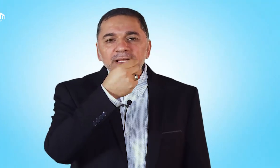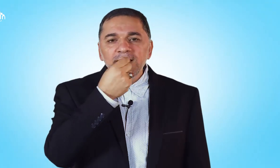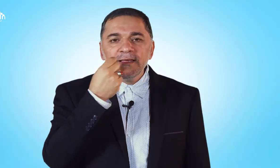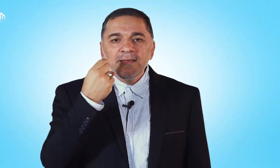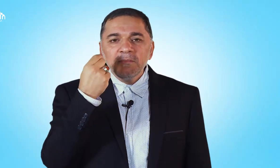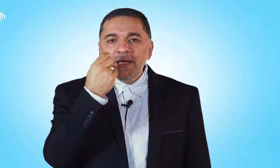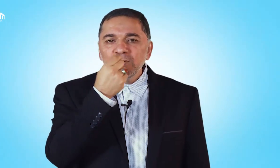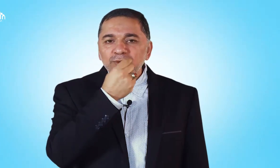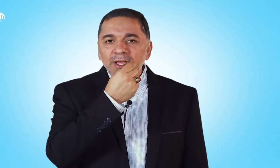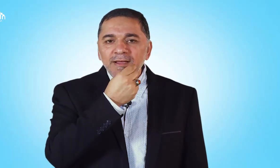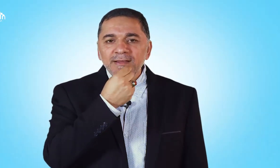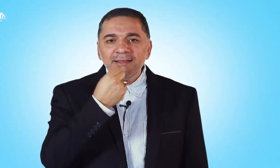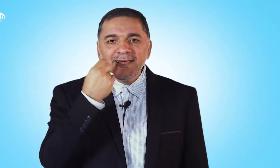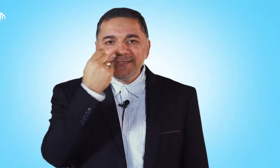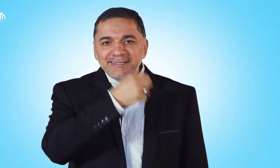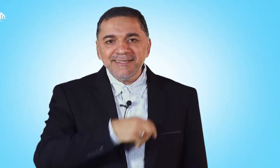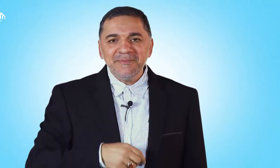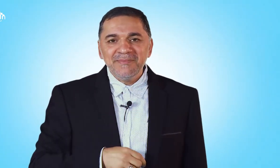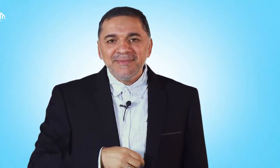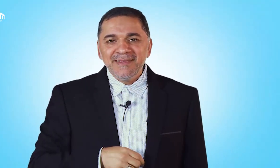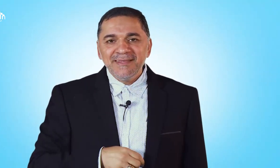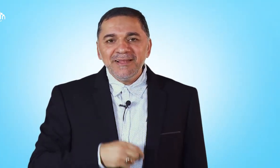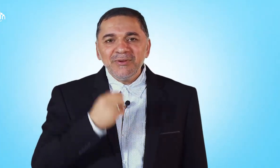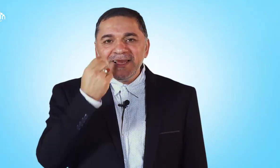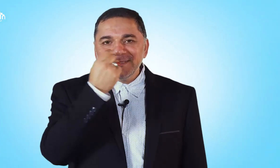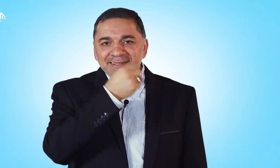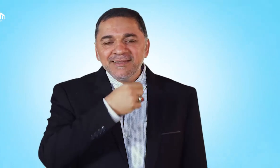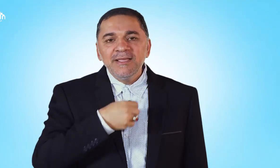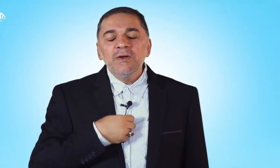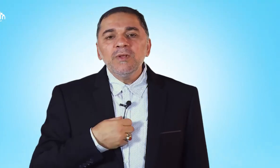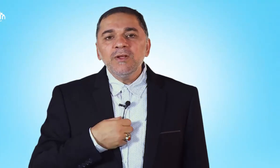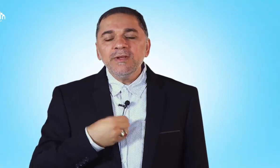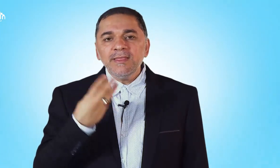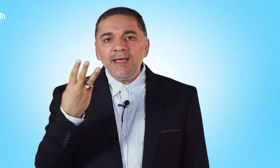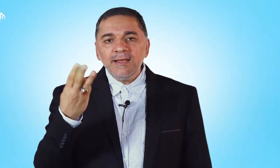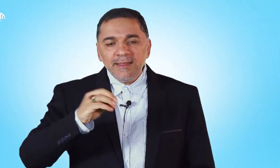إلى ما يوضع الحساسية اللون الأزرق واللون الثالث